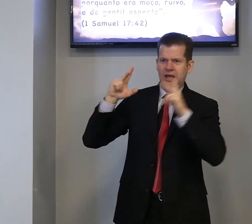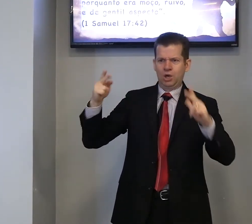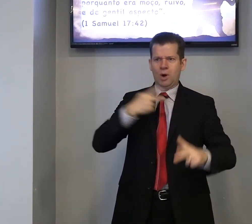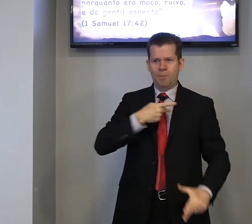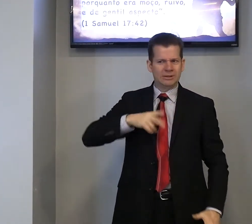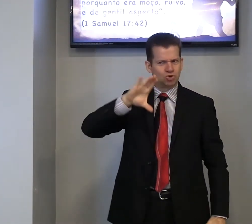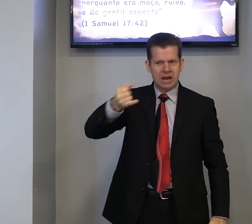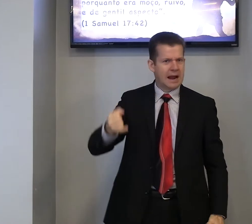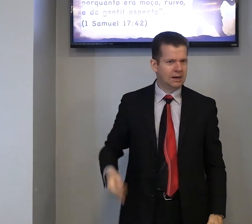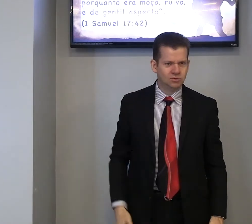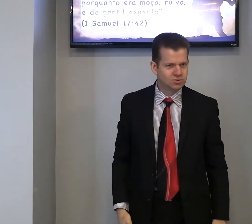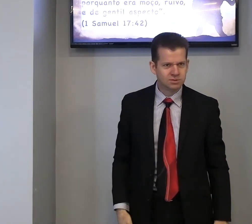igual o pastor Carlos,